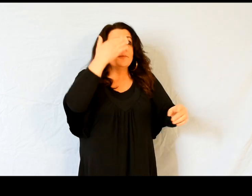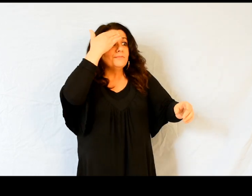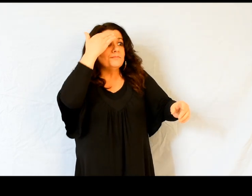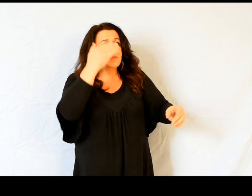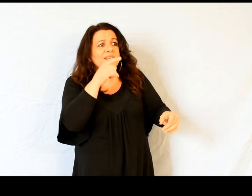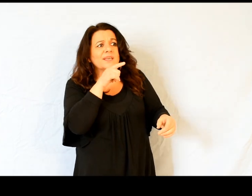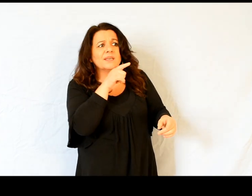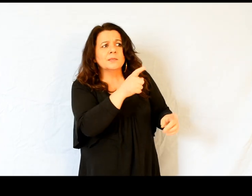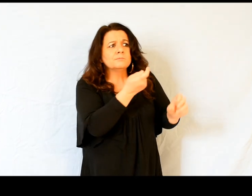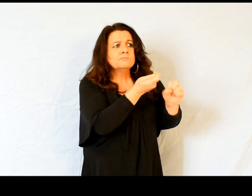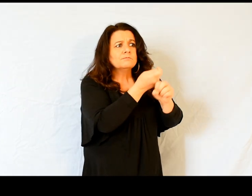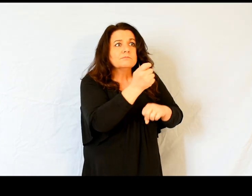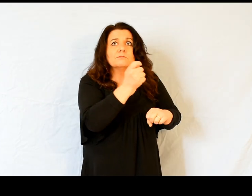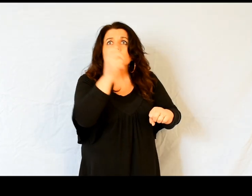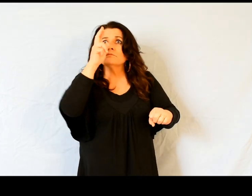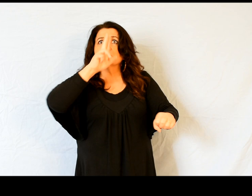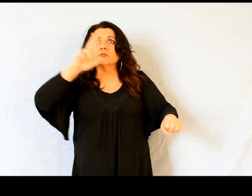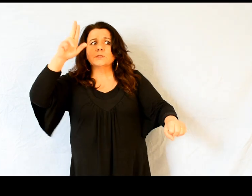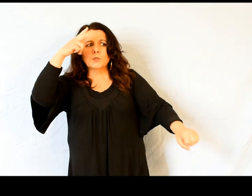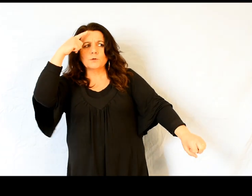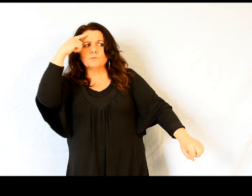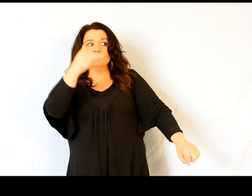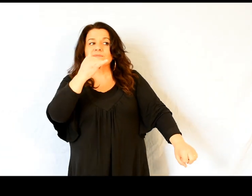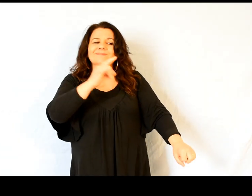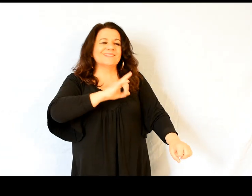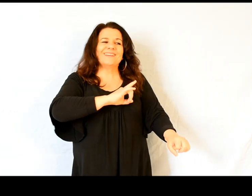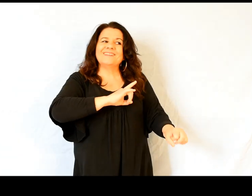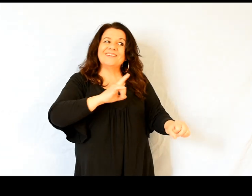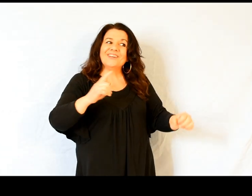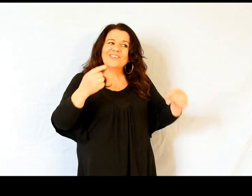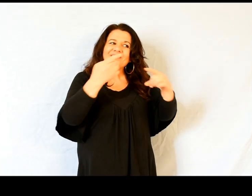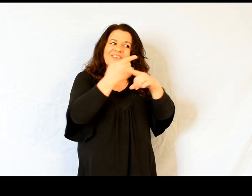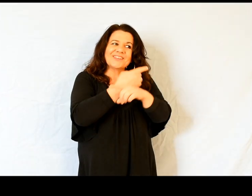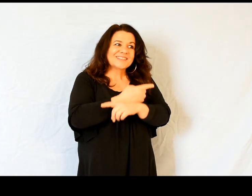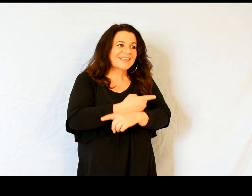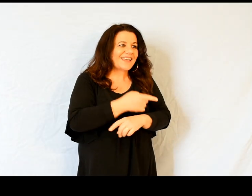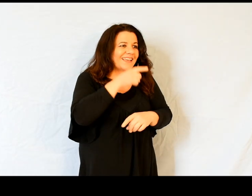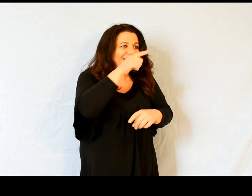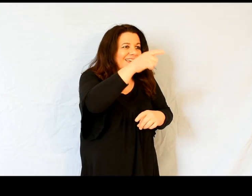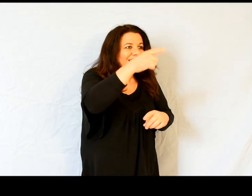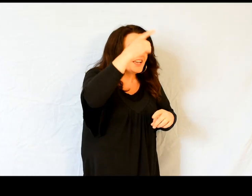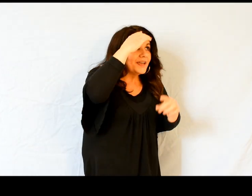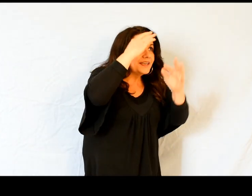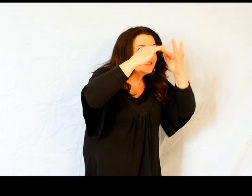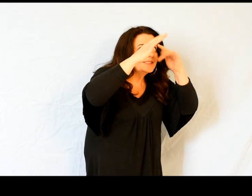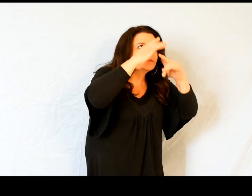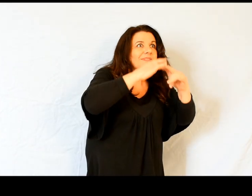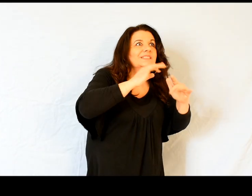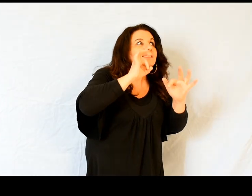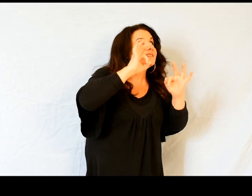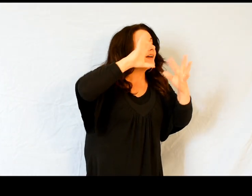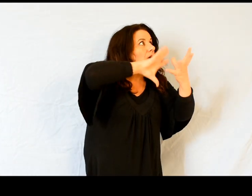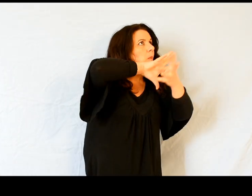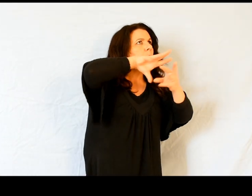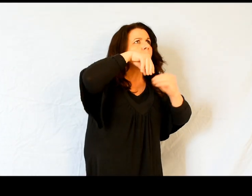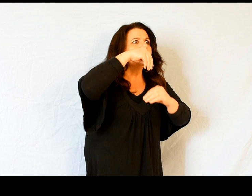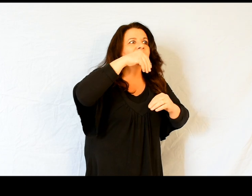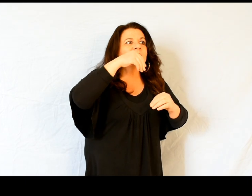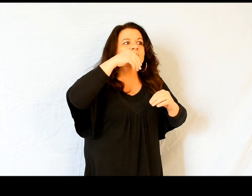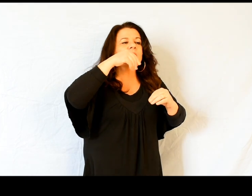Tu l'offense et dont l'esprit est sans fraude Tu